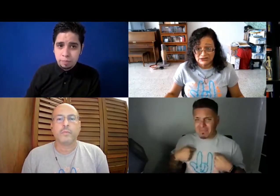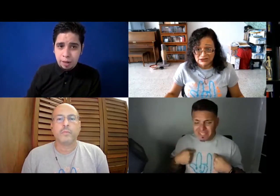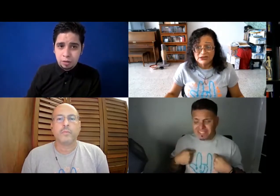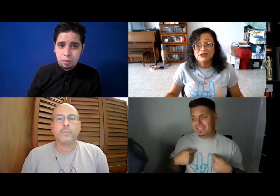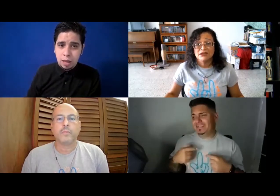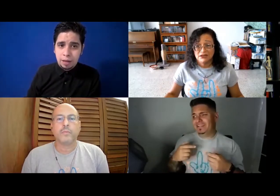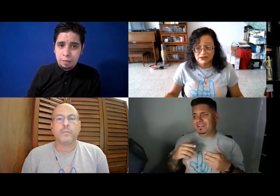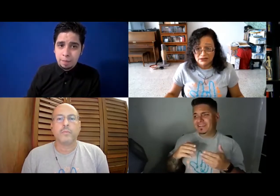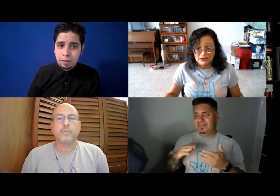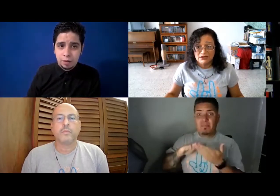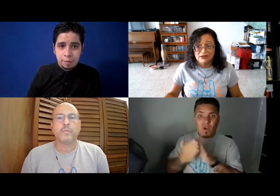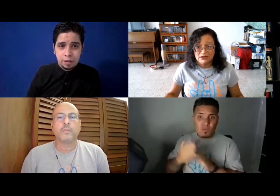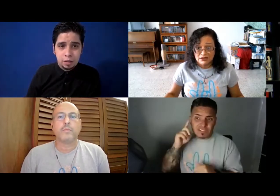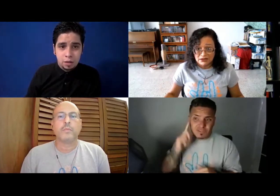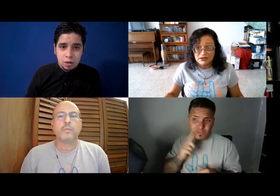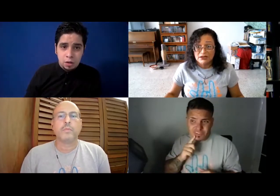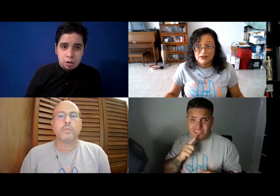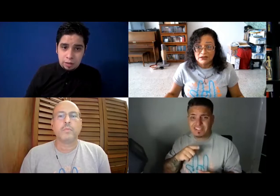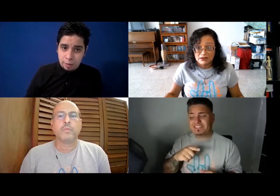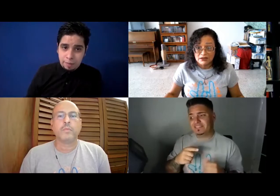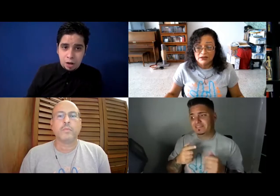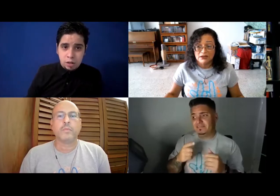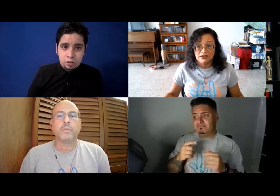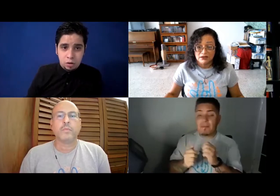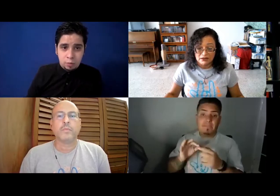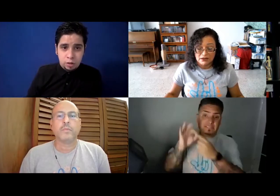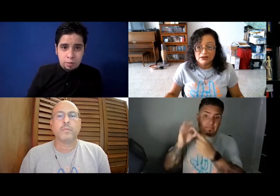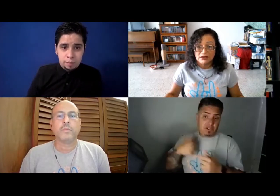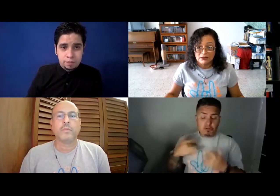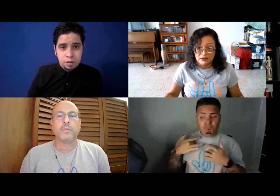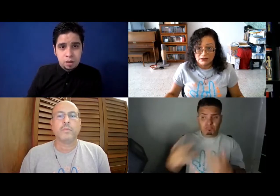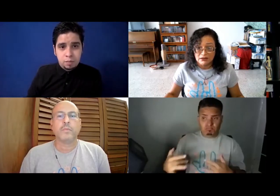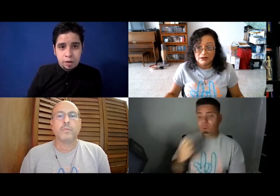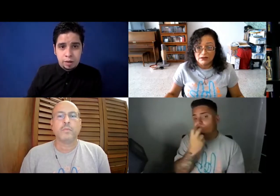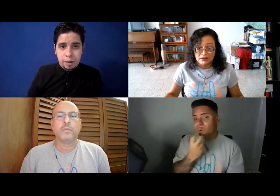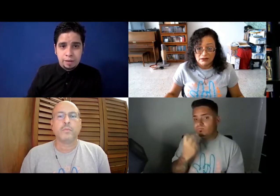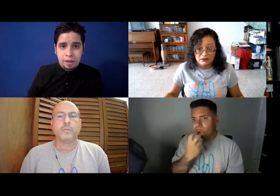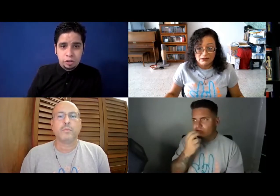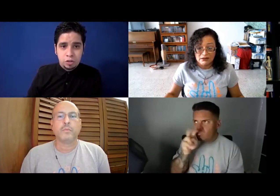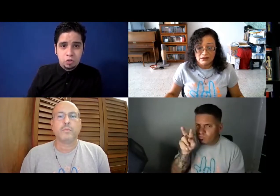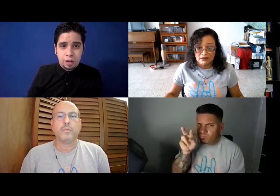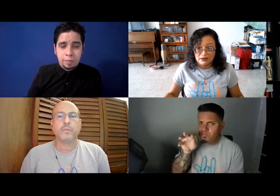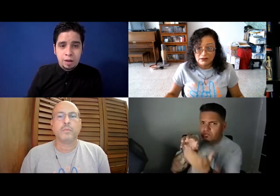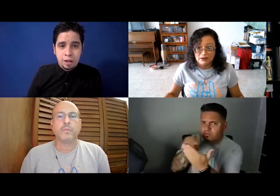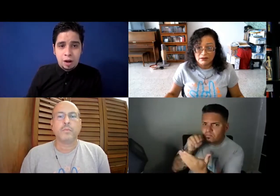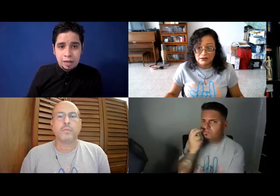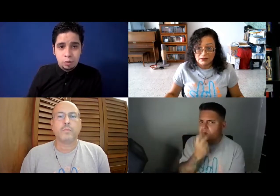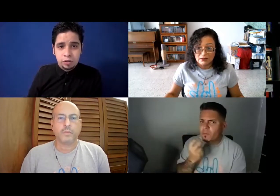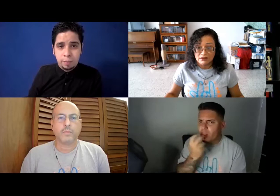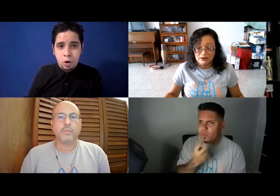impacto, ¿verdad? Para mí específicamente, y también para la comida sorda, porque pues en especial yo tiendo a usar, ¿verdad? El horarismo, entonces veo